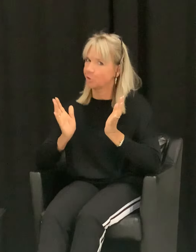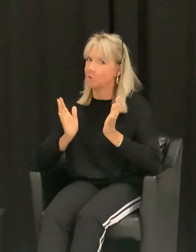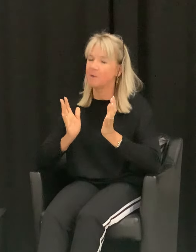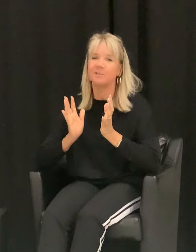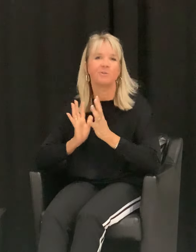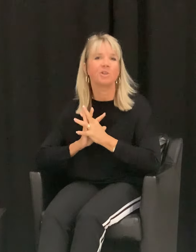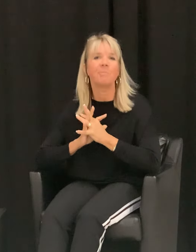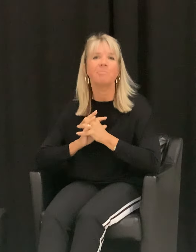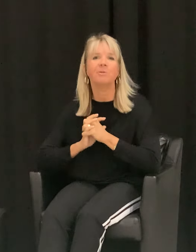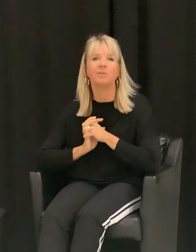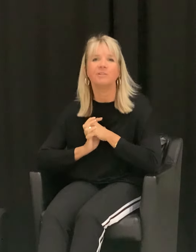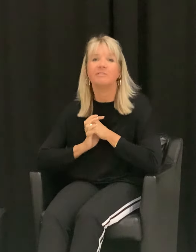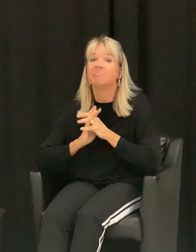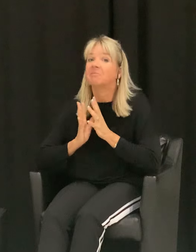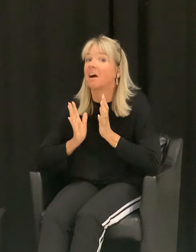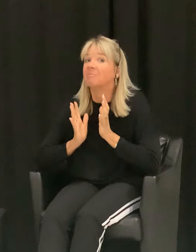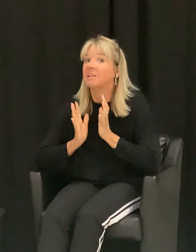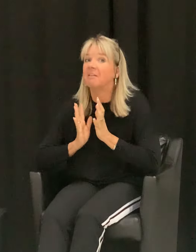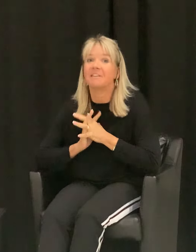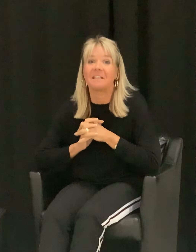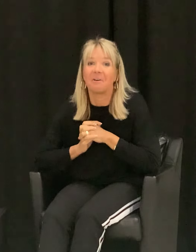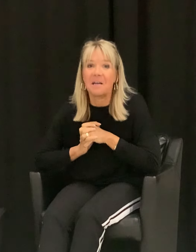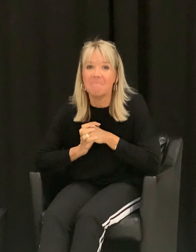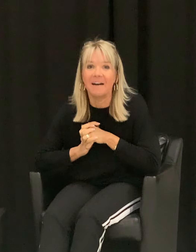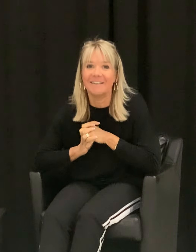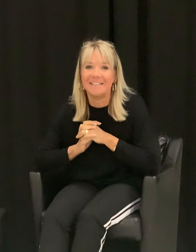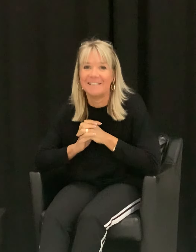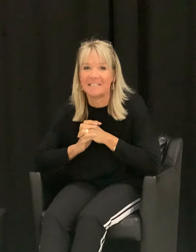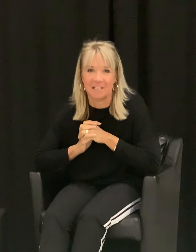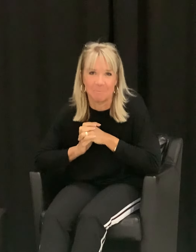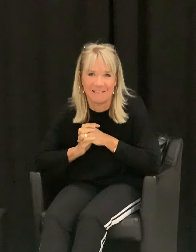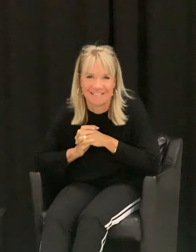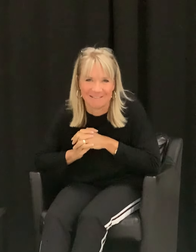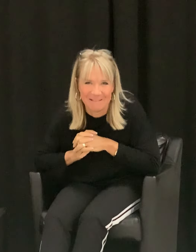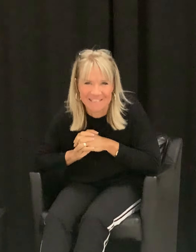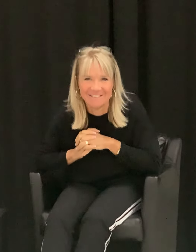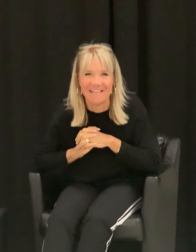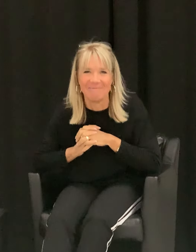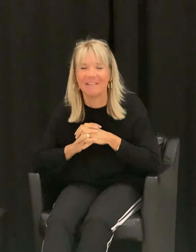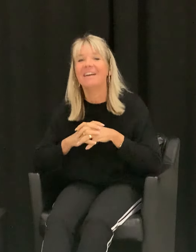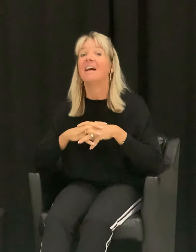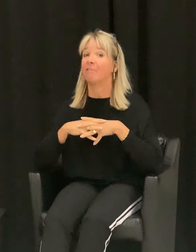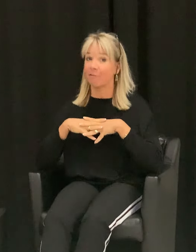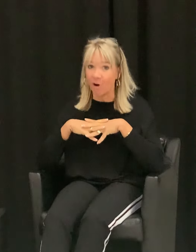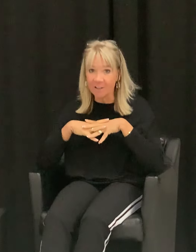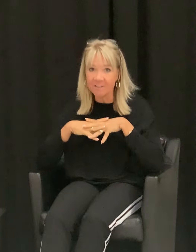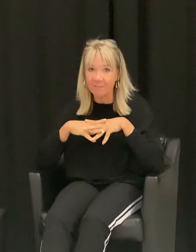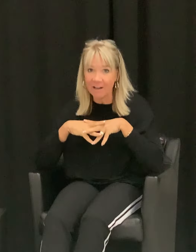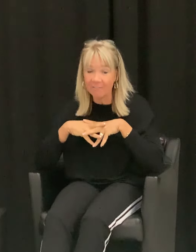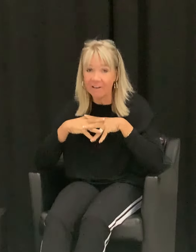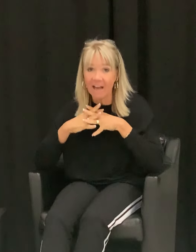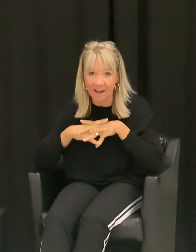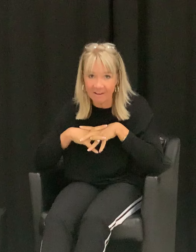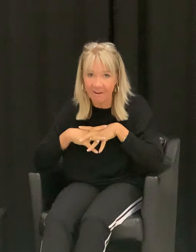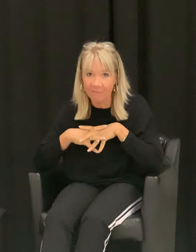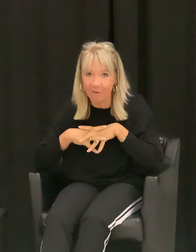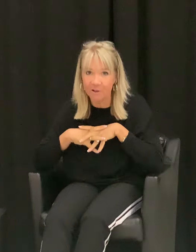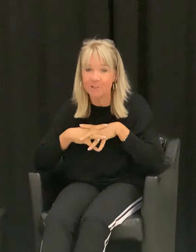stöbern, zu shoppen und ja, was auch immer in die Tasche passt mitzunehmen. Wir freuen uns auf alle Fälle, alle auf euch